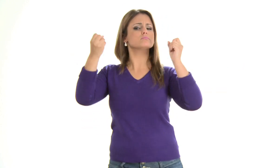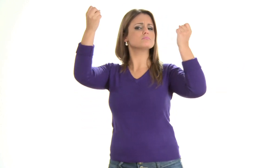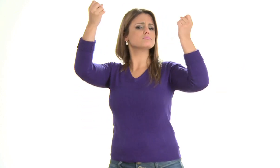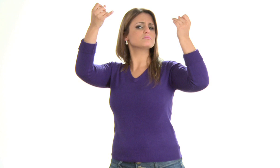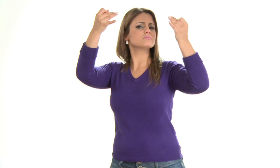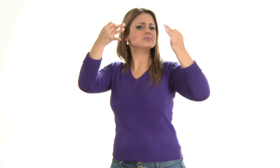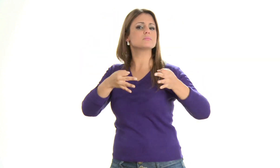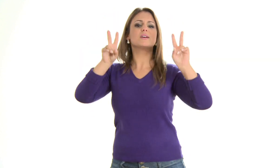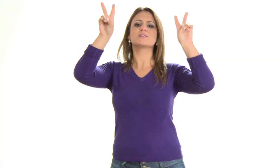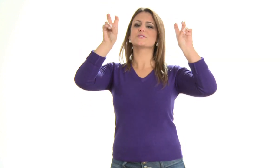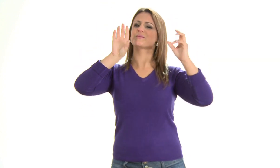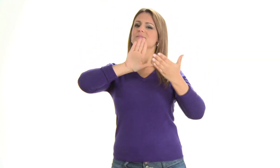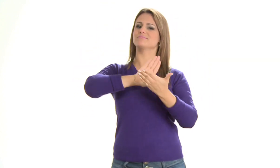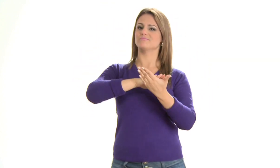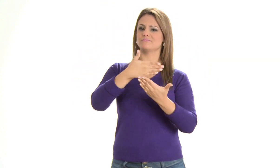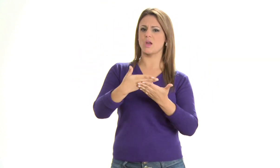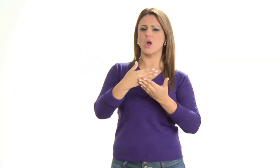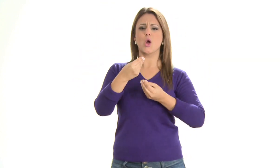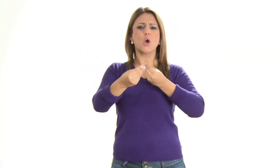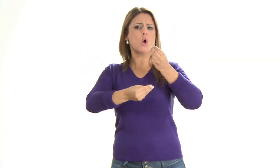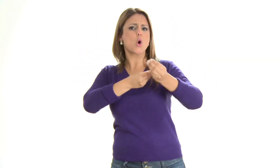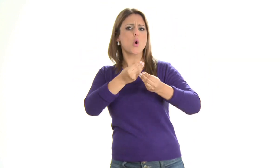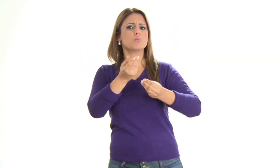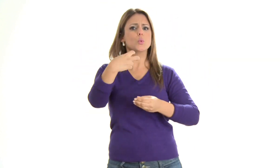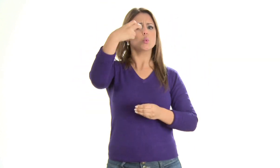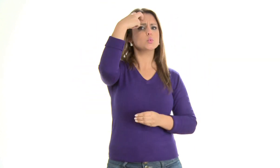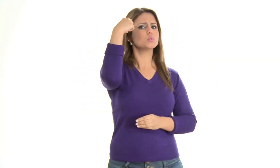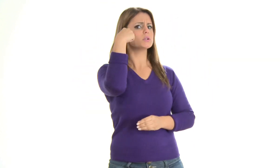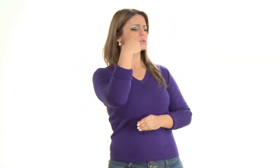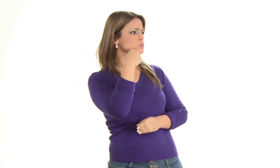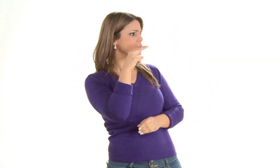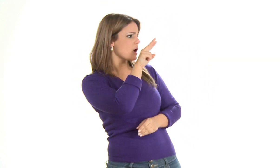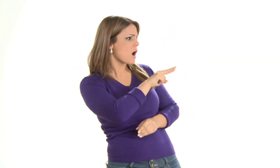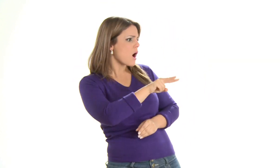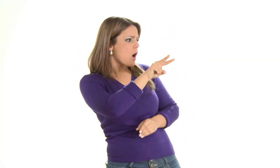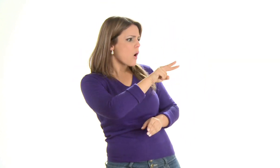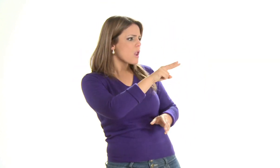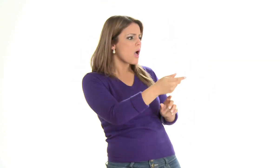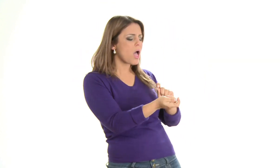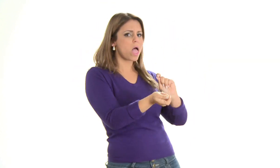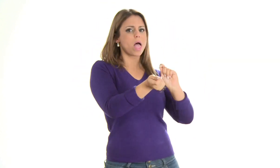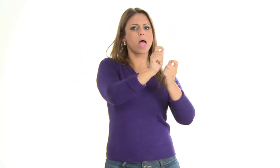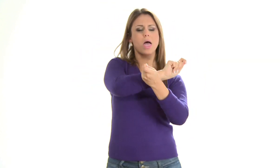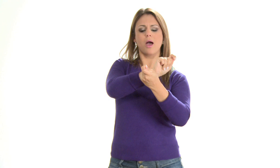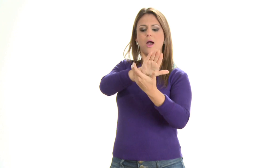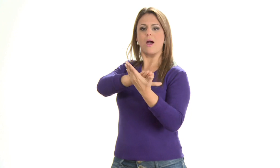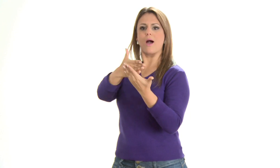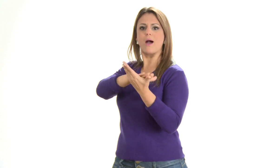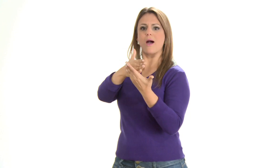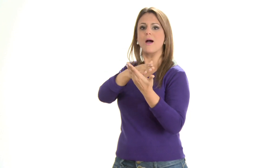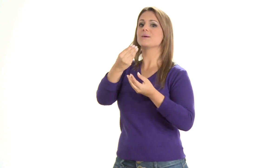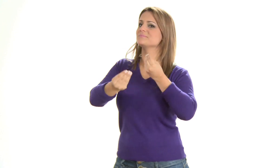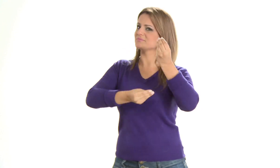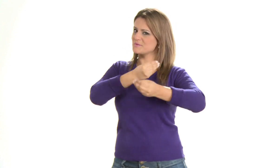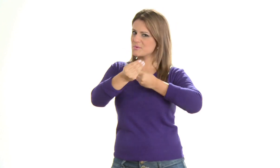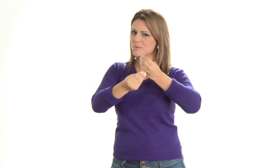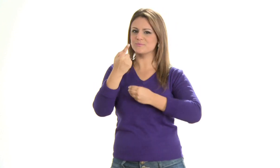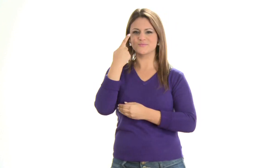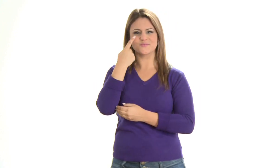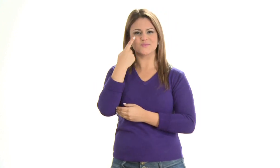aula, teremos uma pessoa que irá explicar o assunto de interpretação de língua de sinais. e as questões culturais dessa tradução.